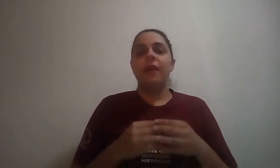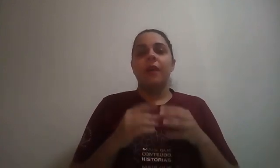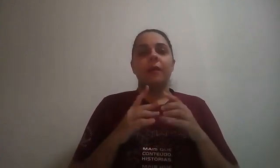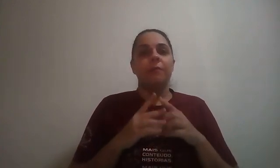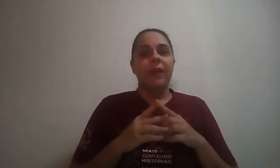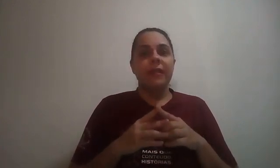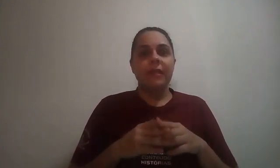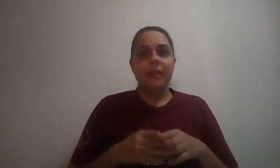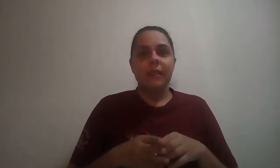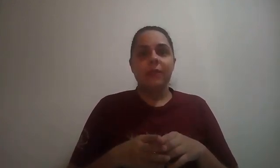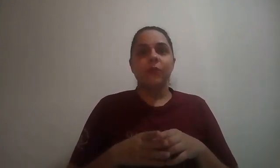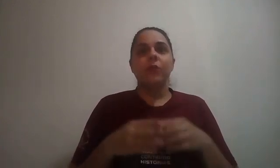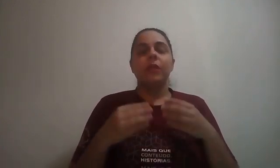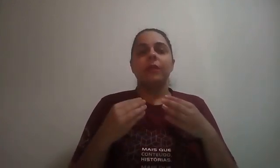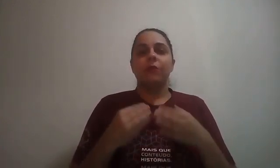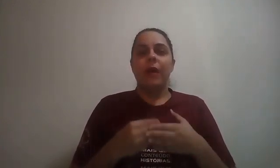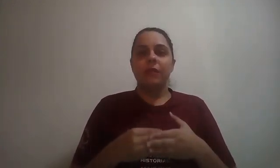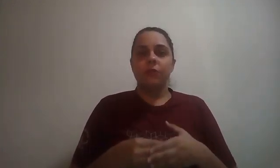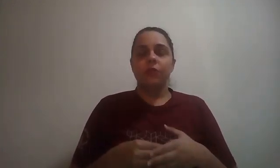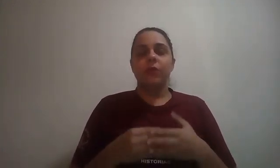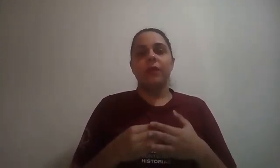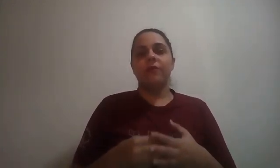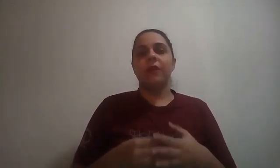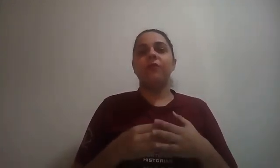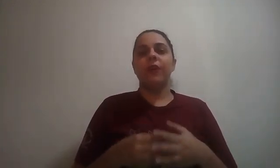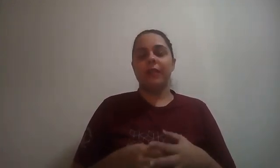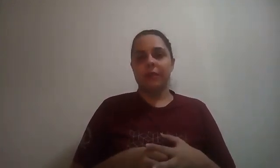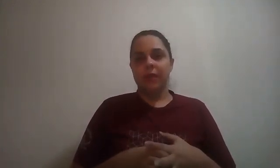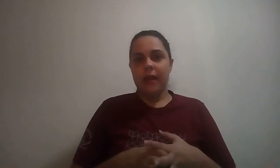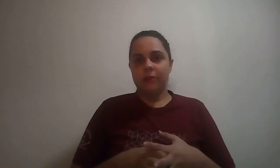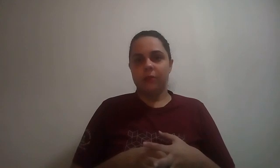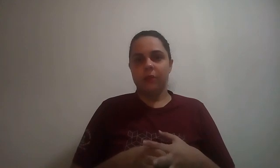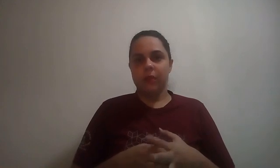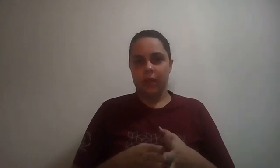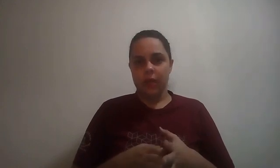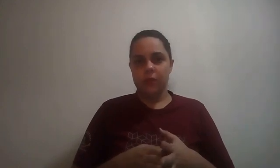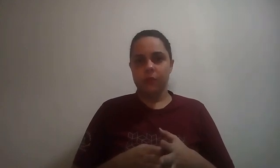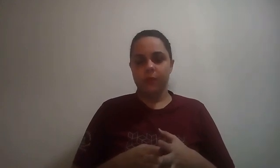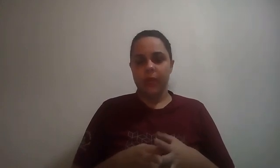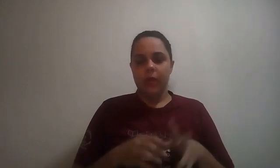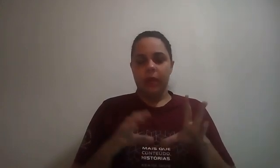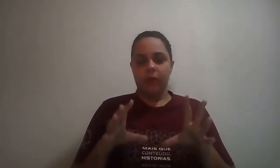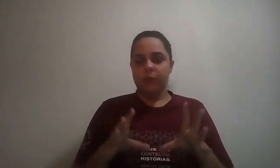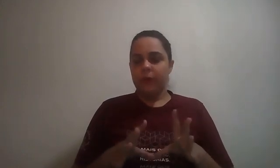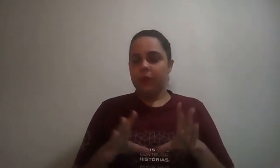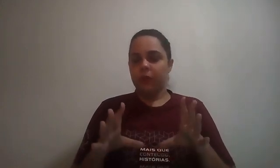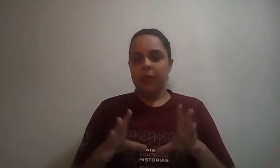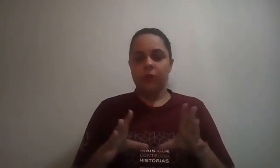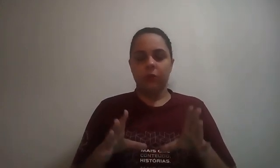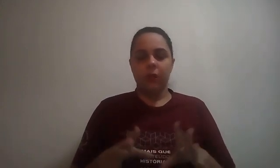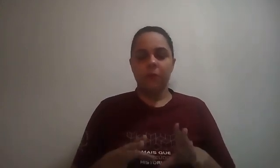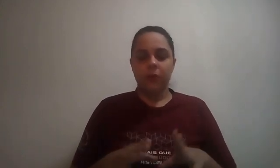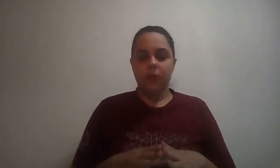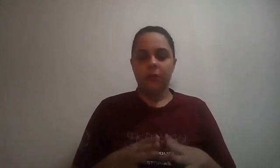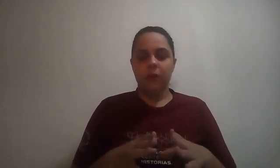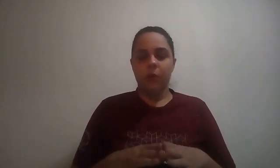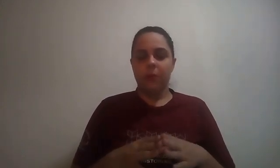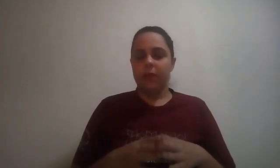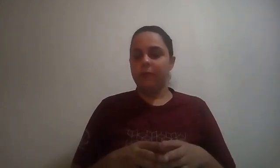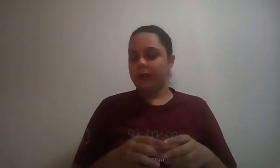pensando no assunto que não foi assimilado, certo? Eu espero que eu tenha contribuído de alguma maneira para